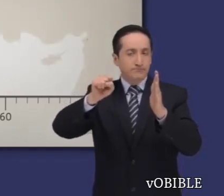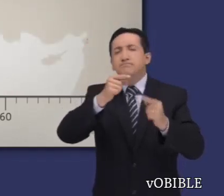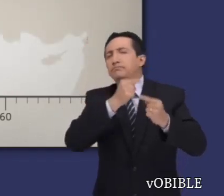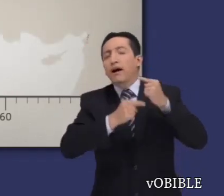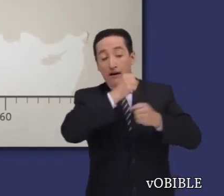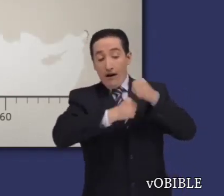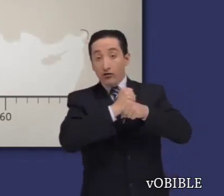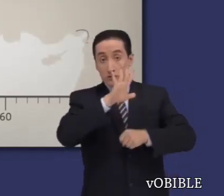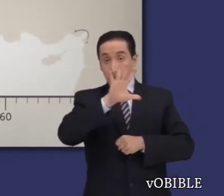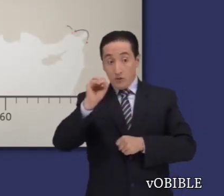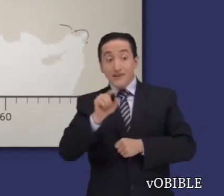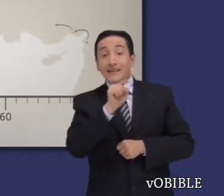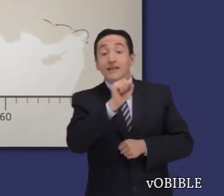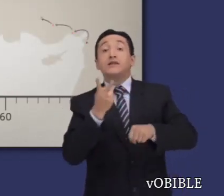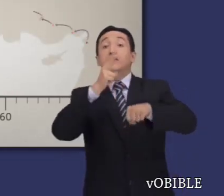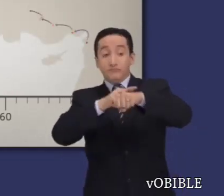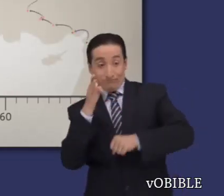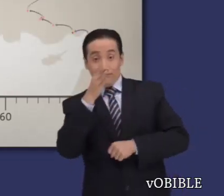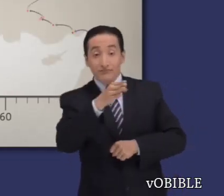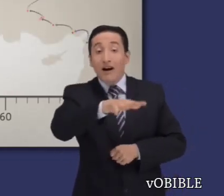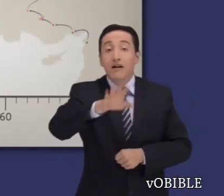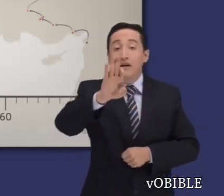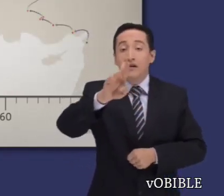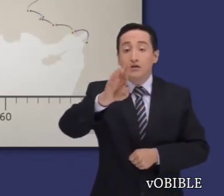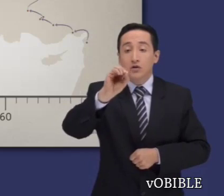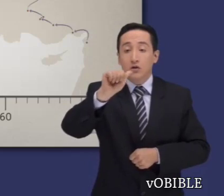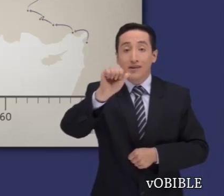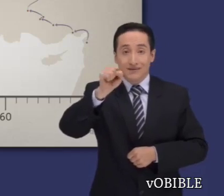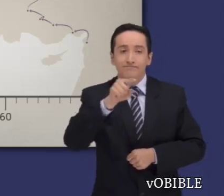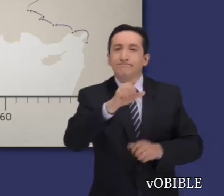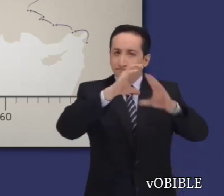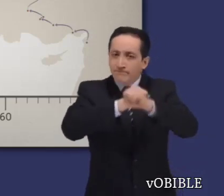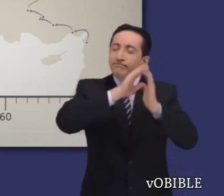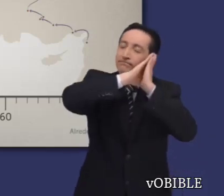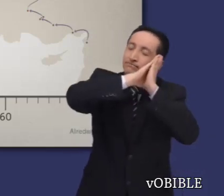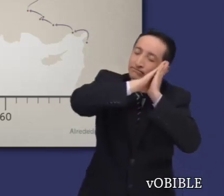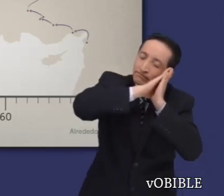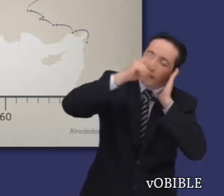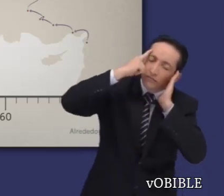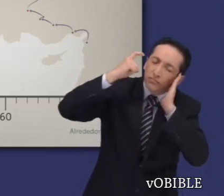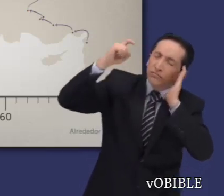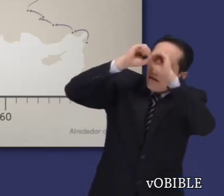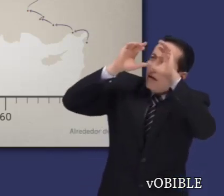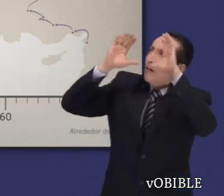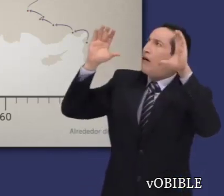Unos años antes, durante su segundo viaje misional, Pablo tuvo una visión mientras estaba en Troas.